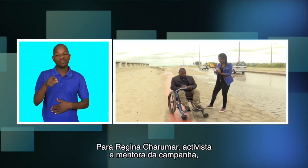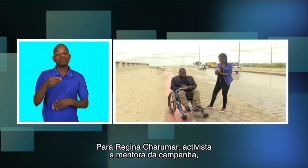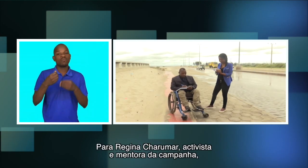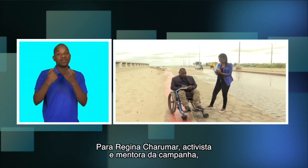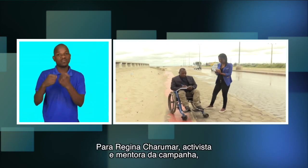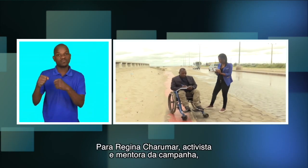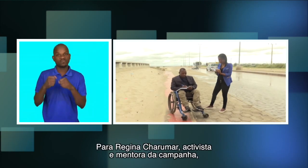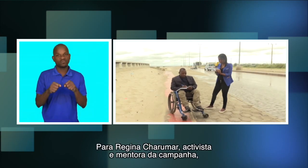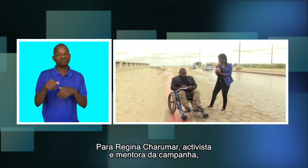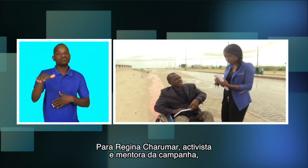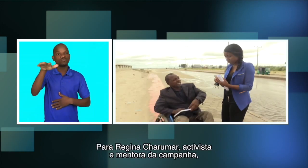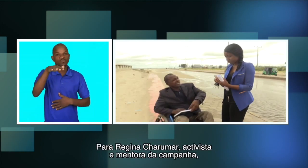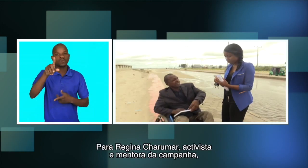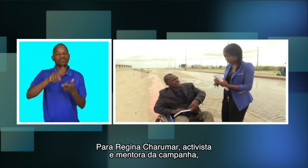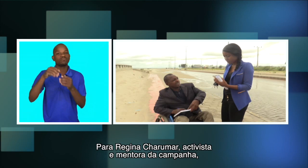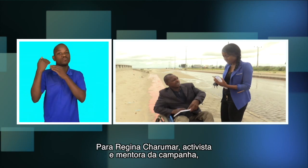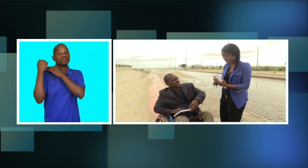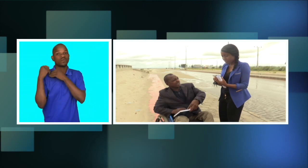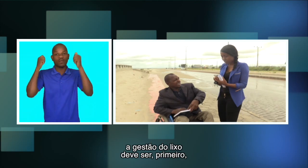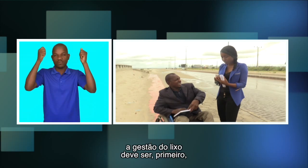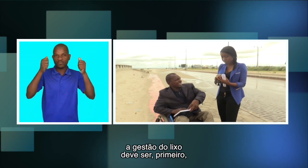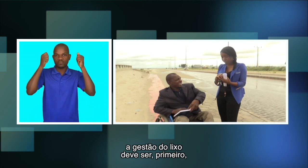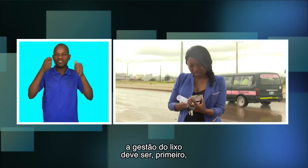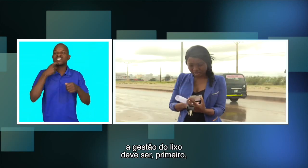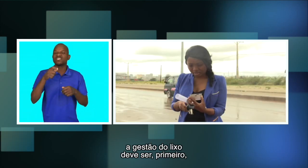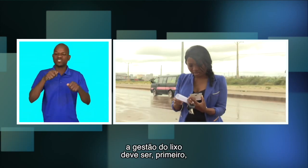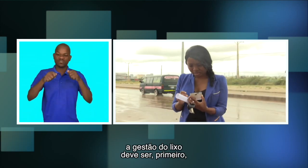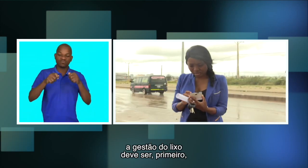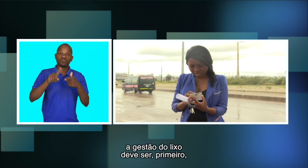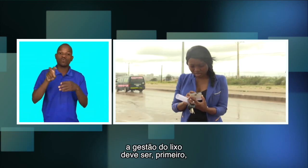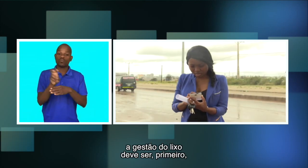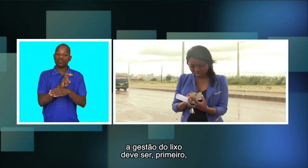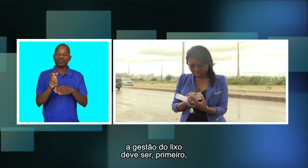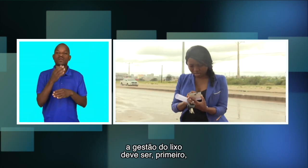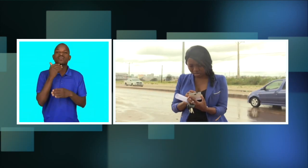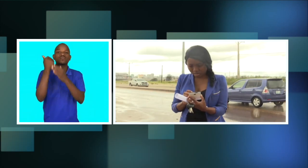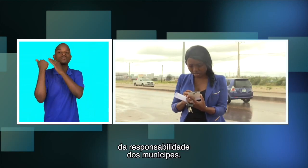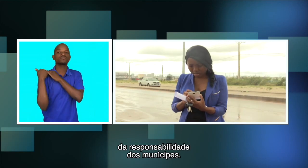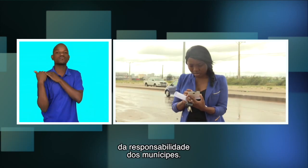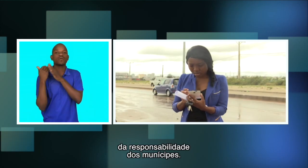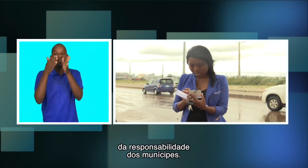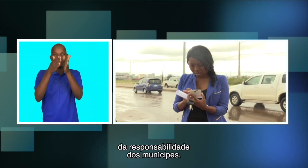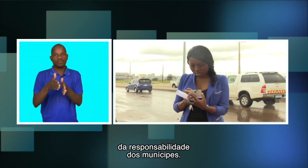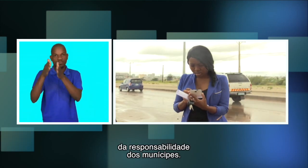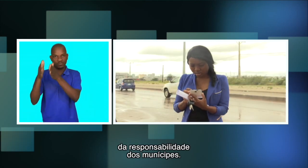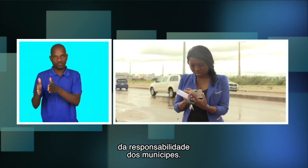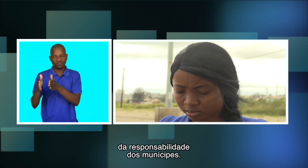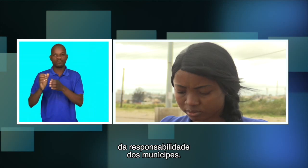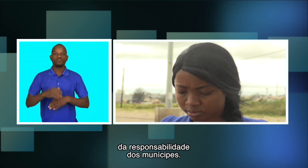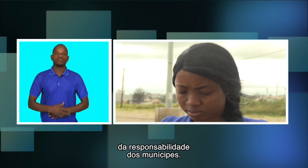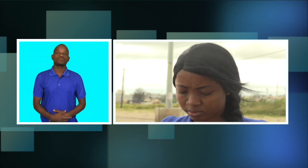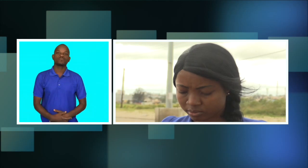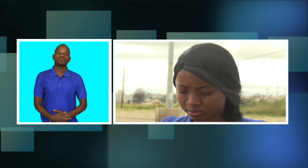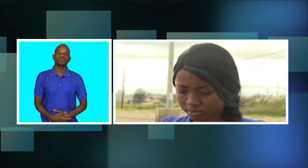ativista ambiental e mentora da campanha, a gestão do lixo deve ser, primeiro, da responsabilidade dos